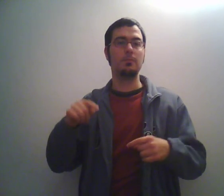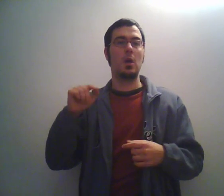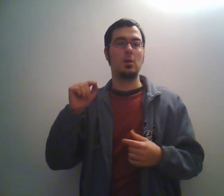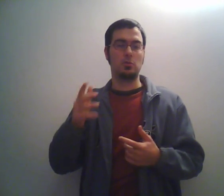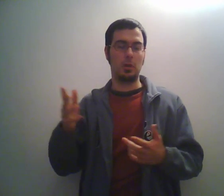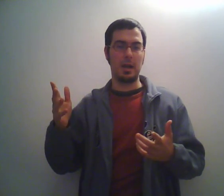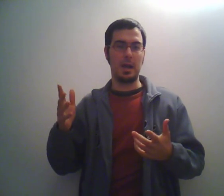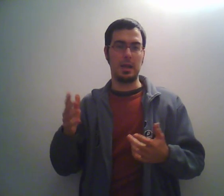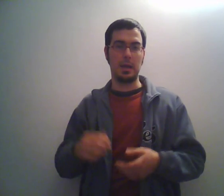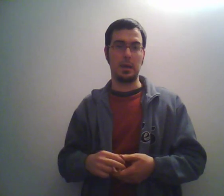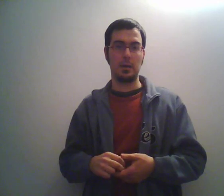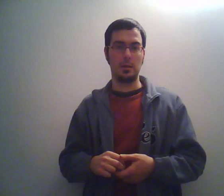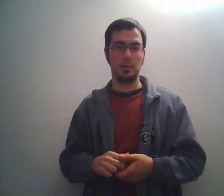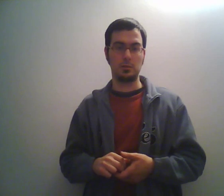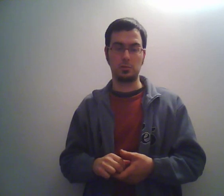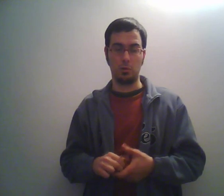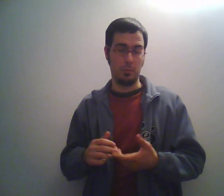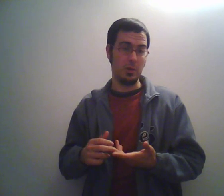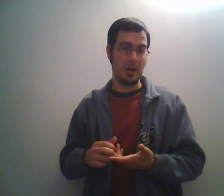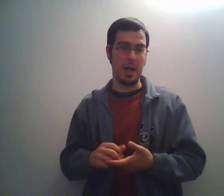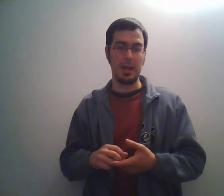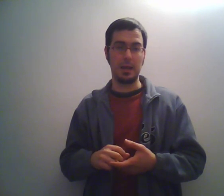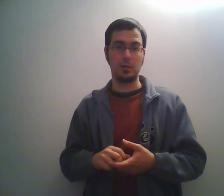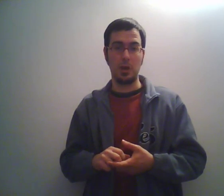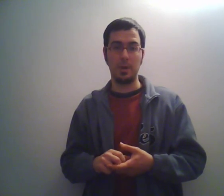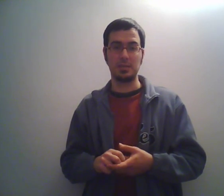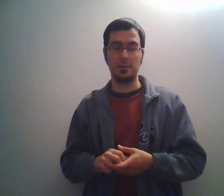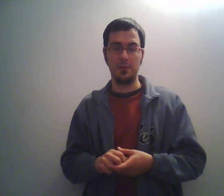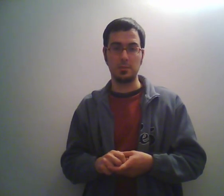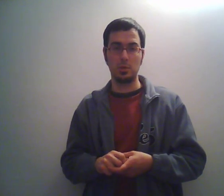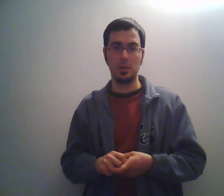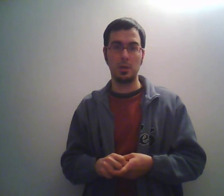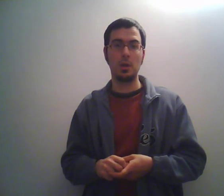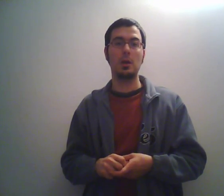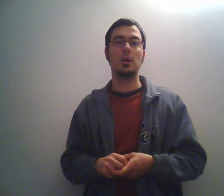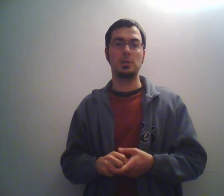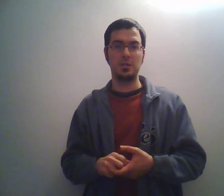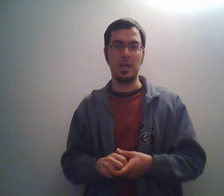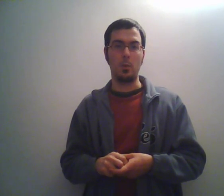sul canale sul mio canale sulla pagina di Facebook ci vediamo